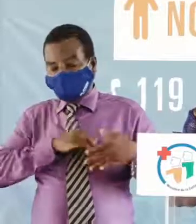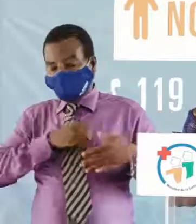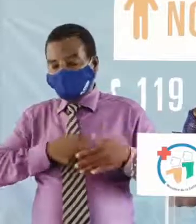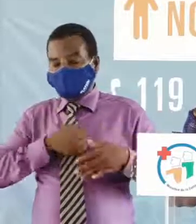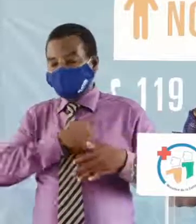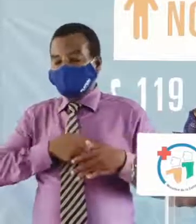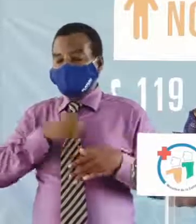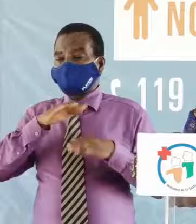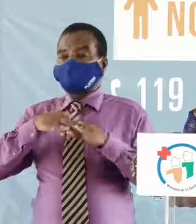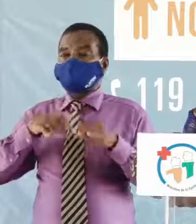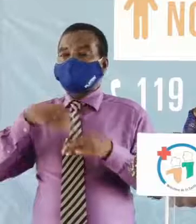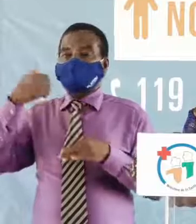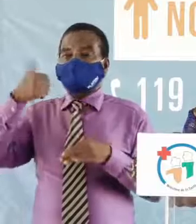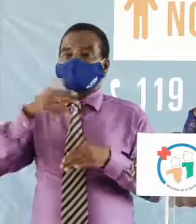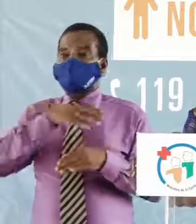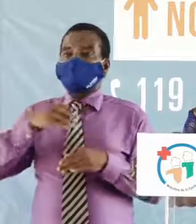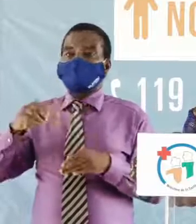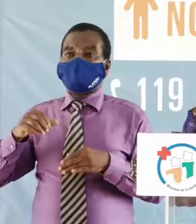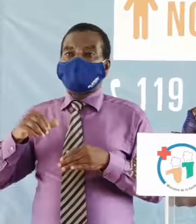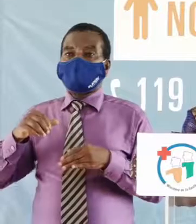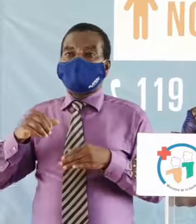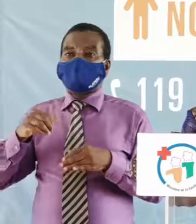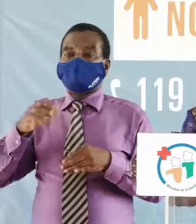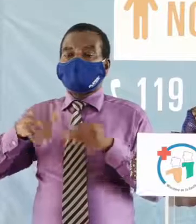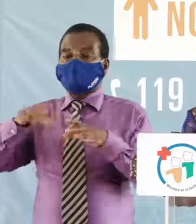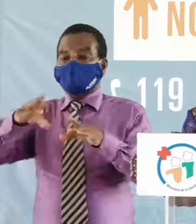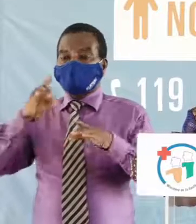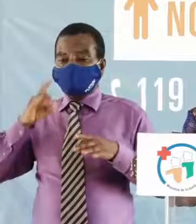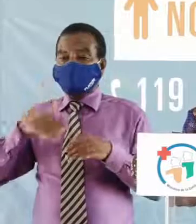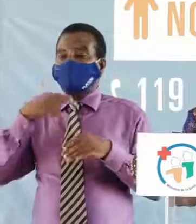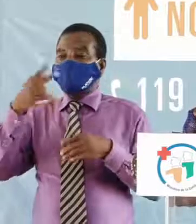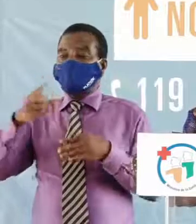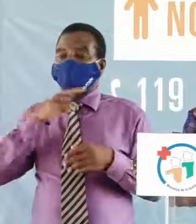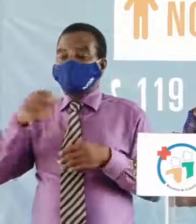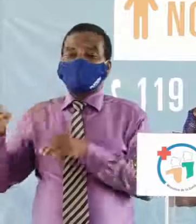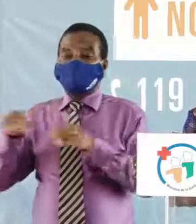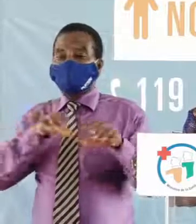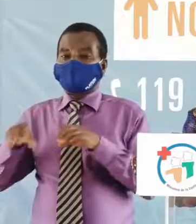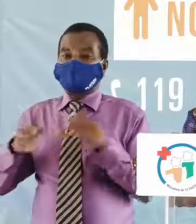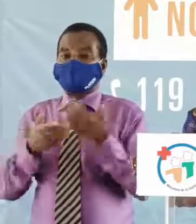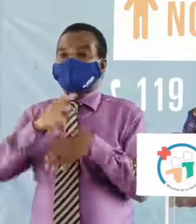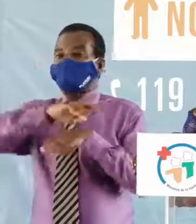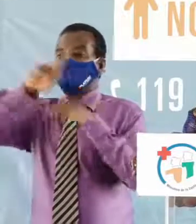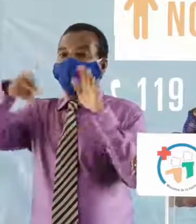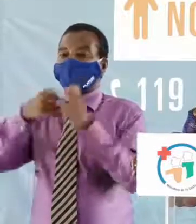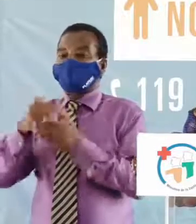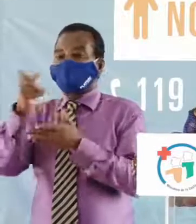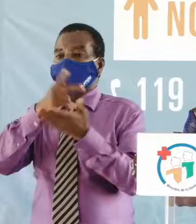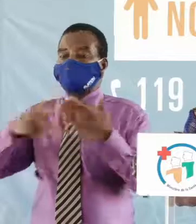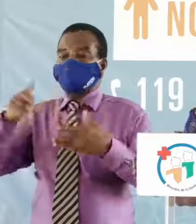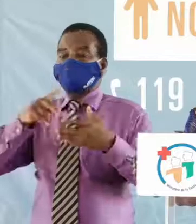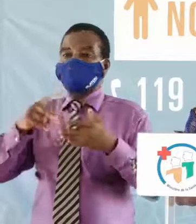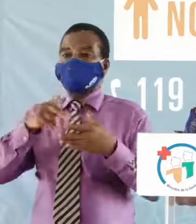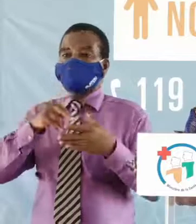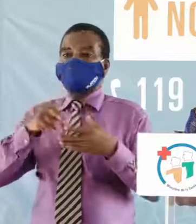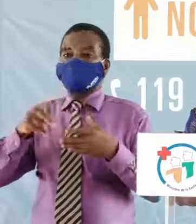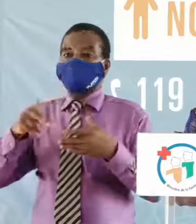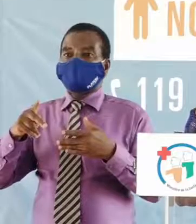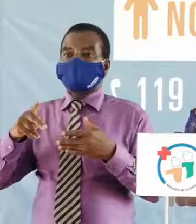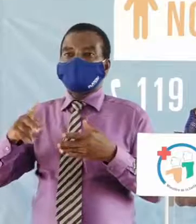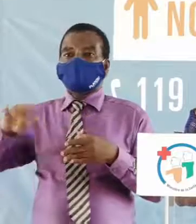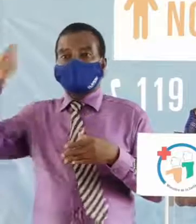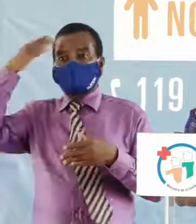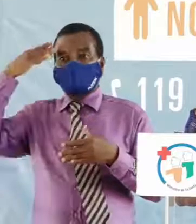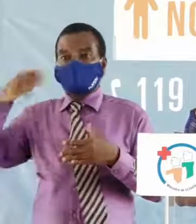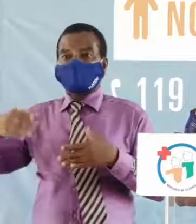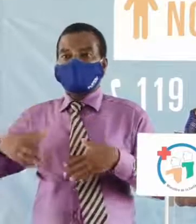'incertitude sur les lendemains, au cas où des choix raisonnables ne sont pas opérés par toutes les parties prenantes de la société. Le ministère